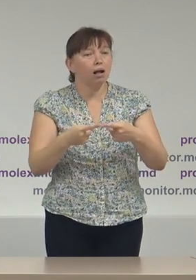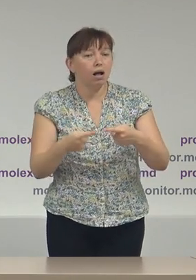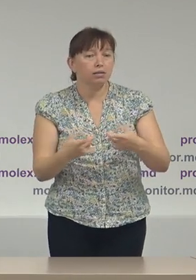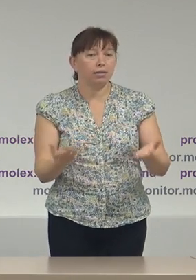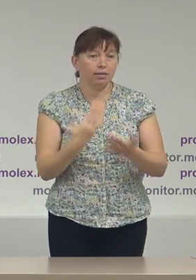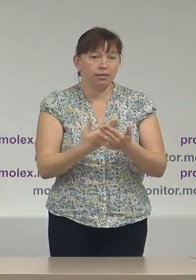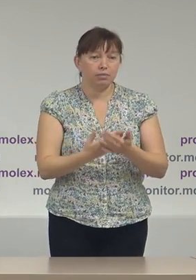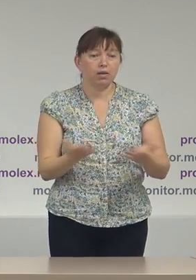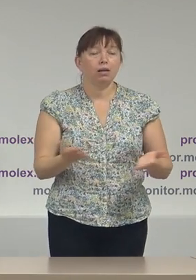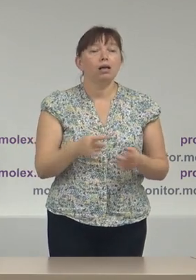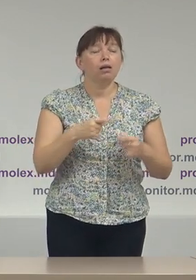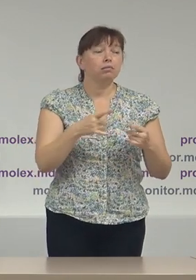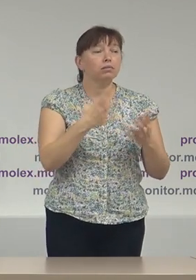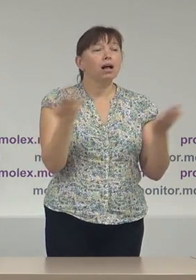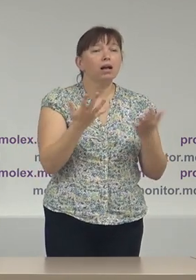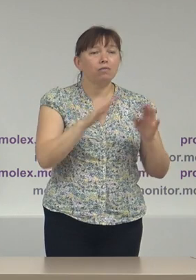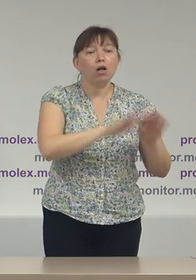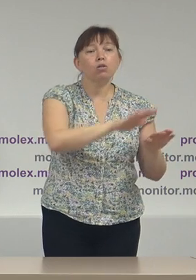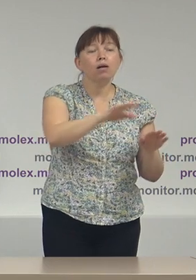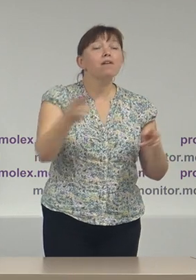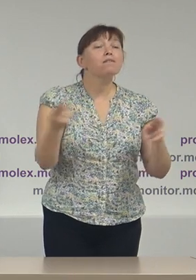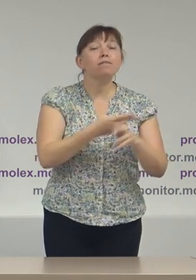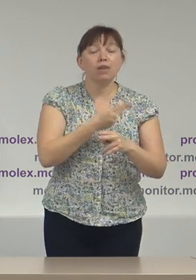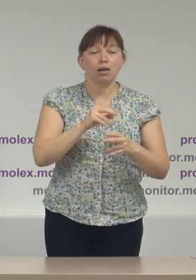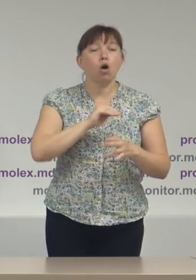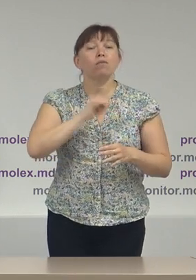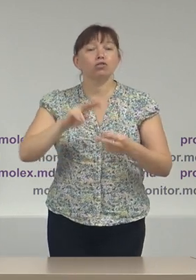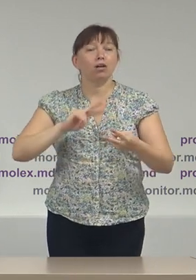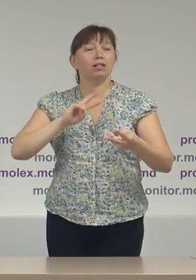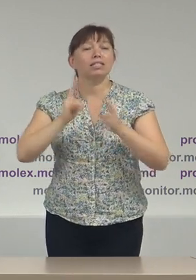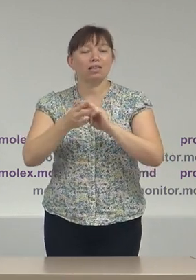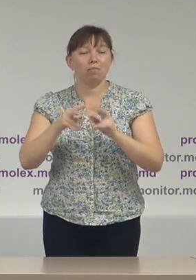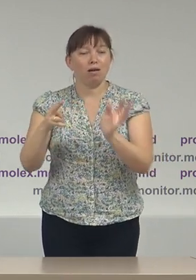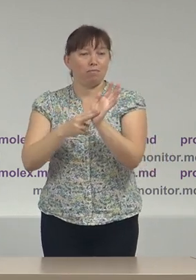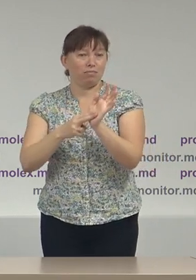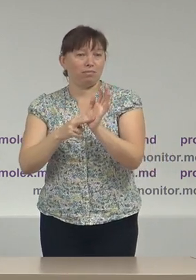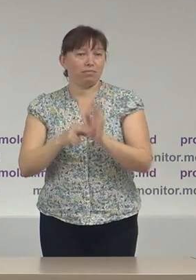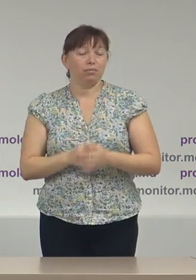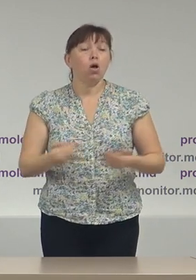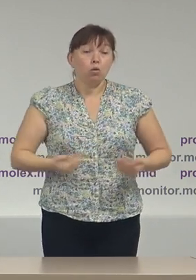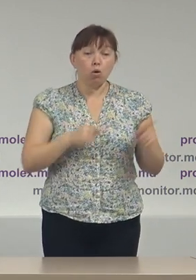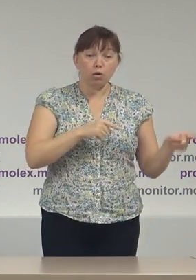exemplu, în anumite localități, fără a-și schimba oficial locul de domicilie sau reședință.